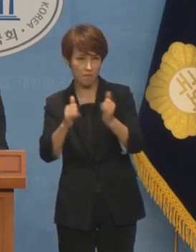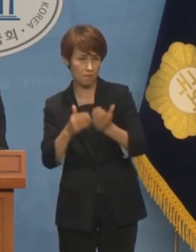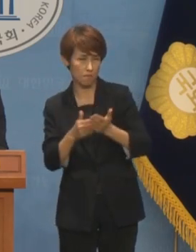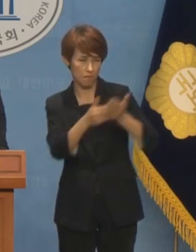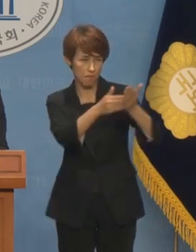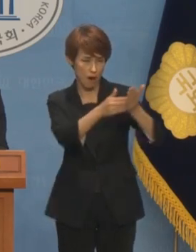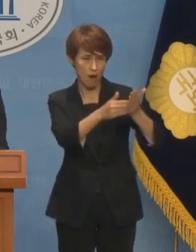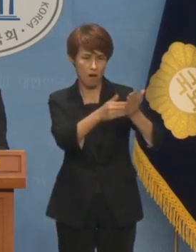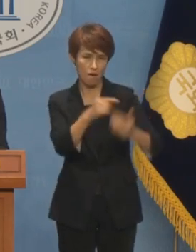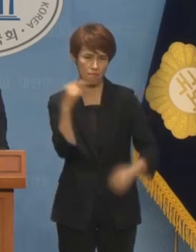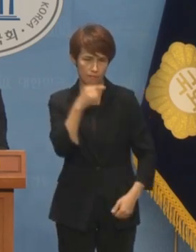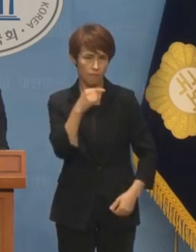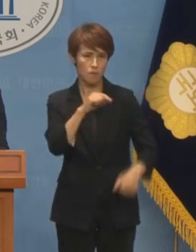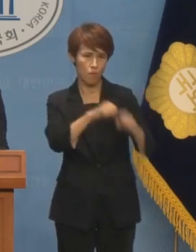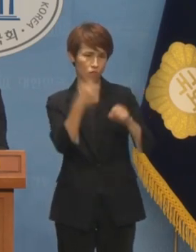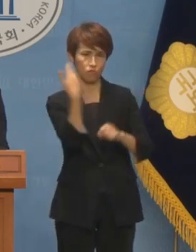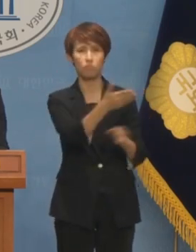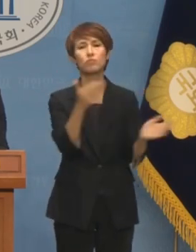준엄했습니다.